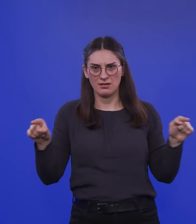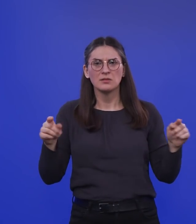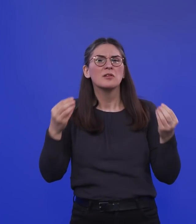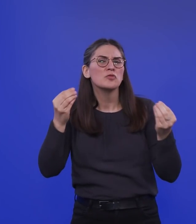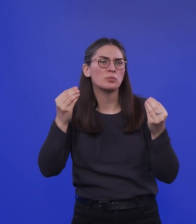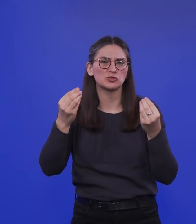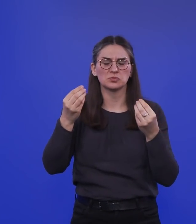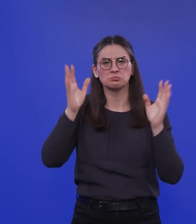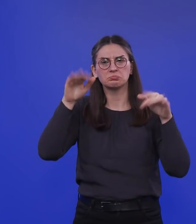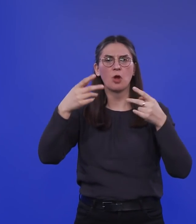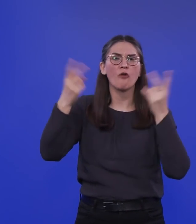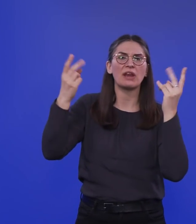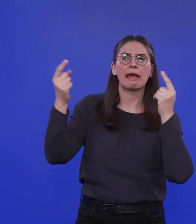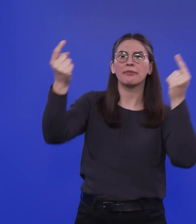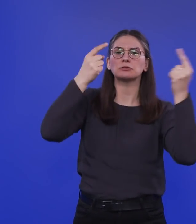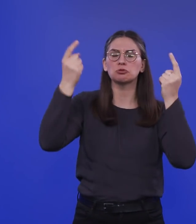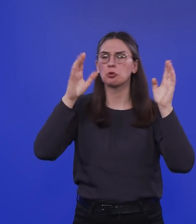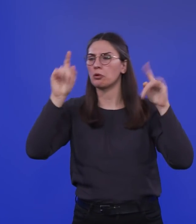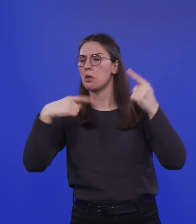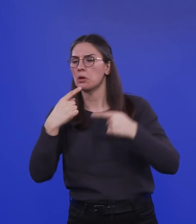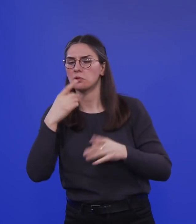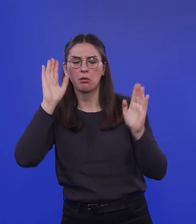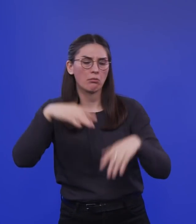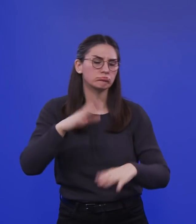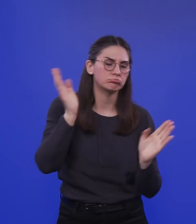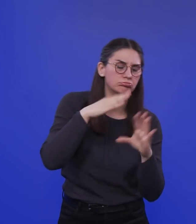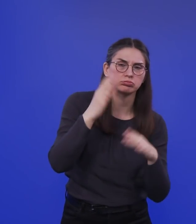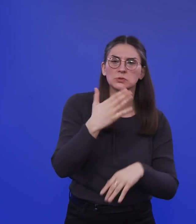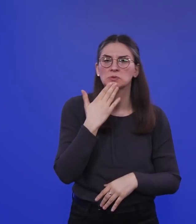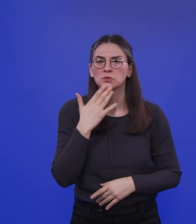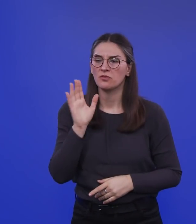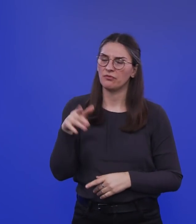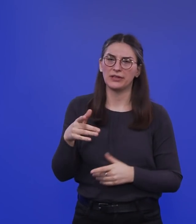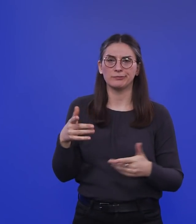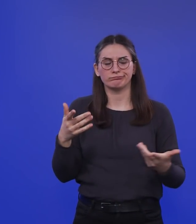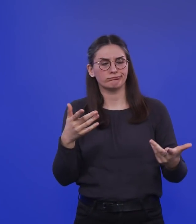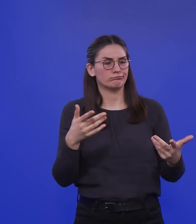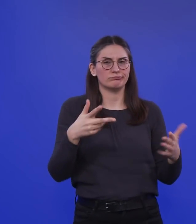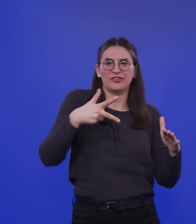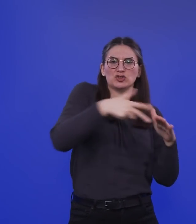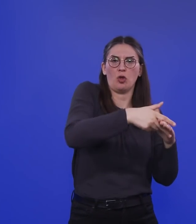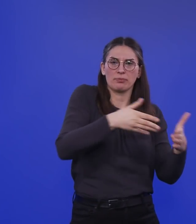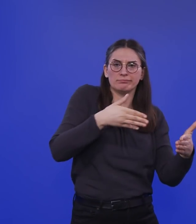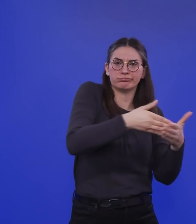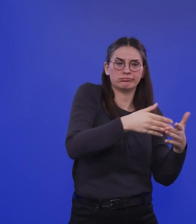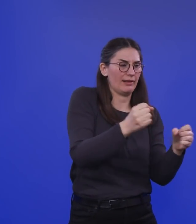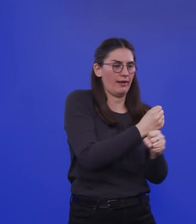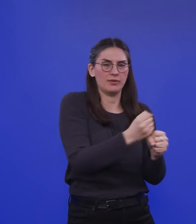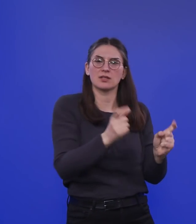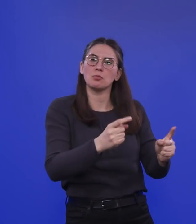sorglos hört, so nach dem Motto, das kann man eh nicht stoppen. Man muss das natürlich irgendwann auch laufen lassen, diese ganze